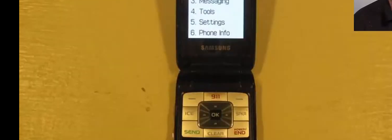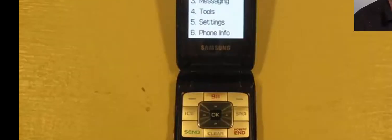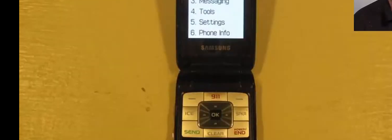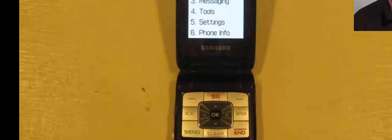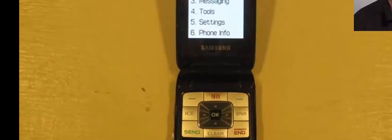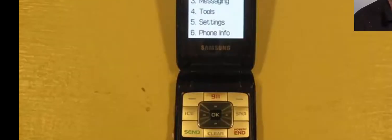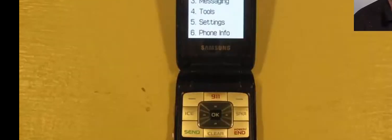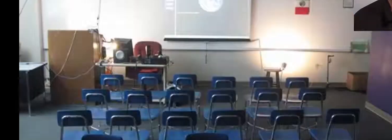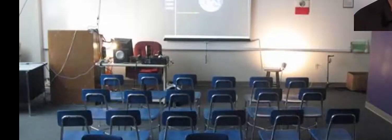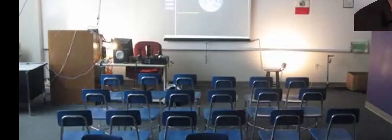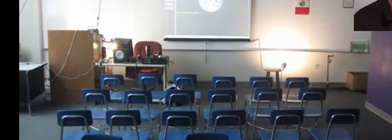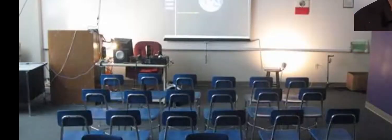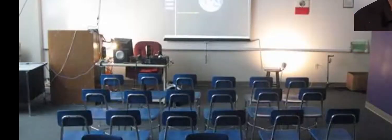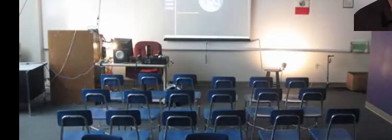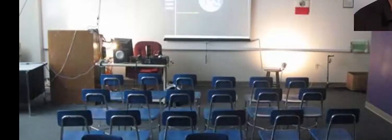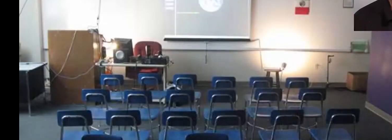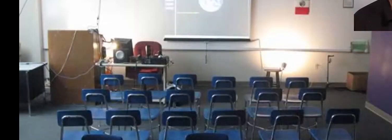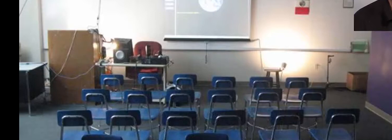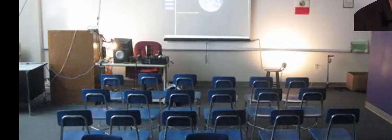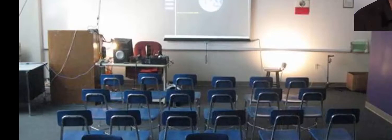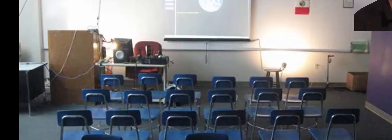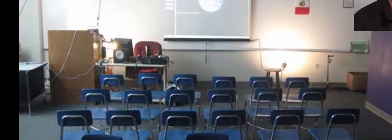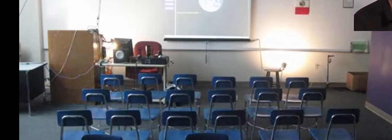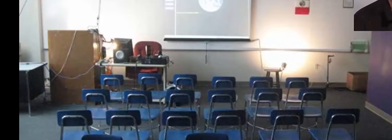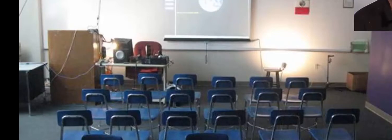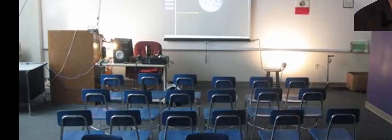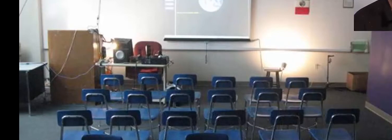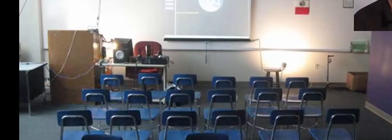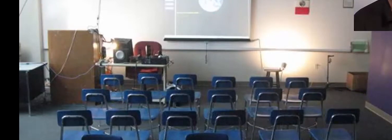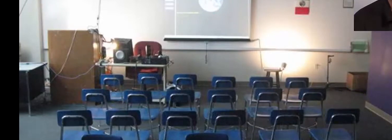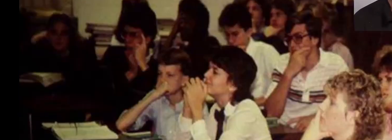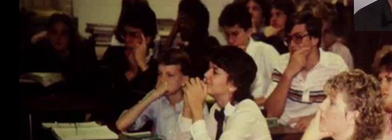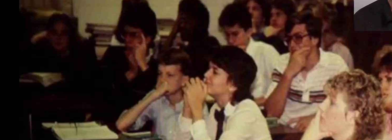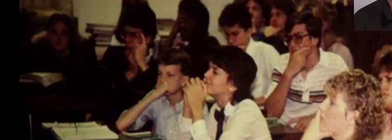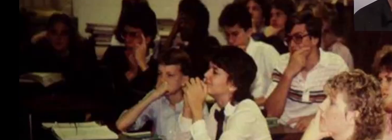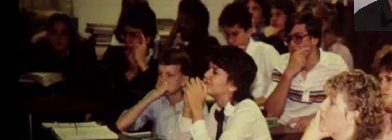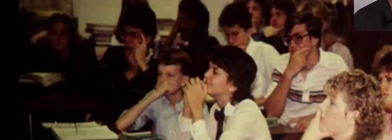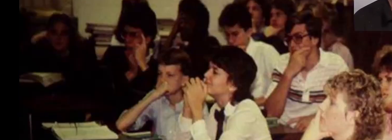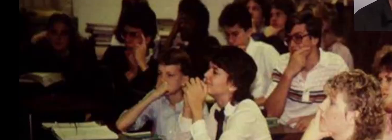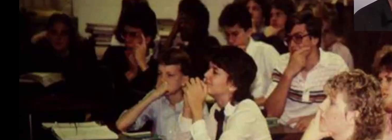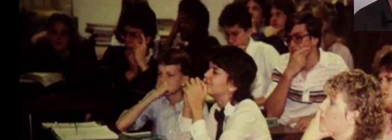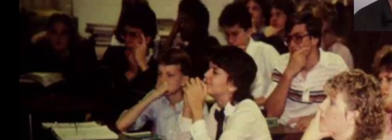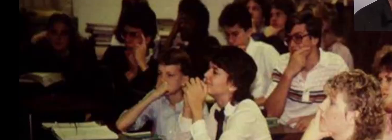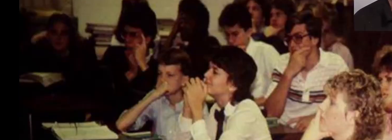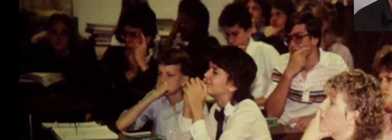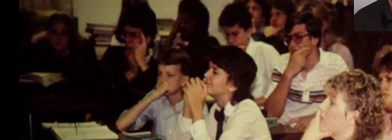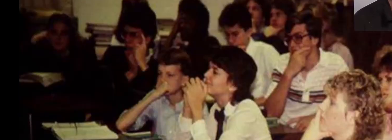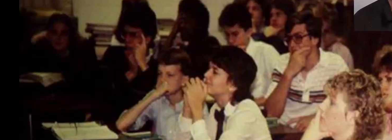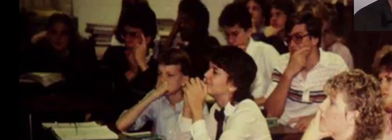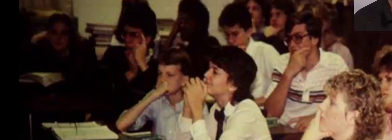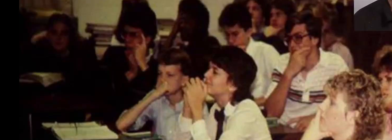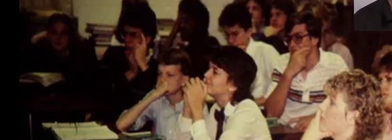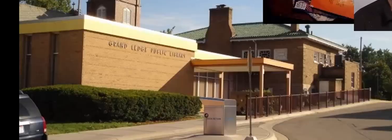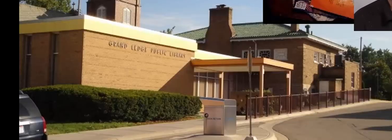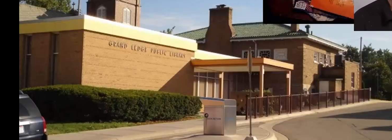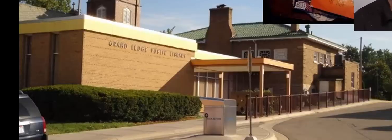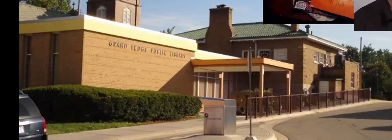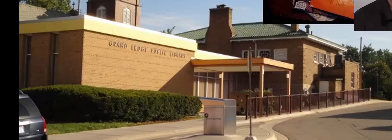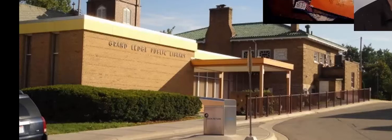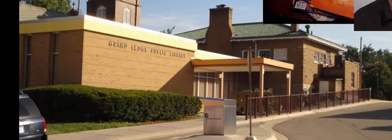el salón, la clase, la